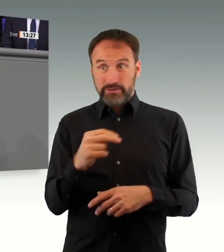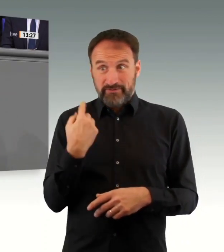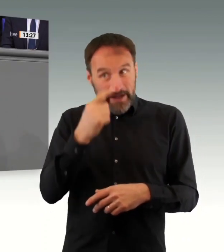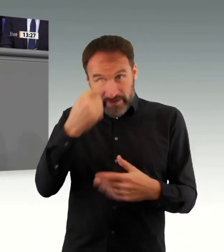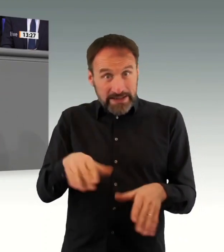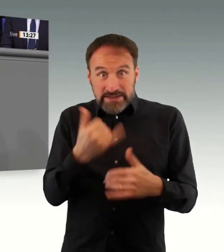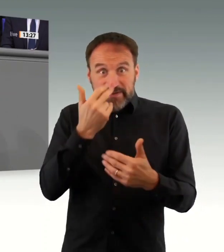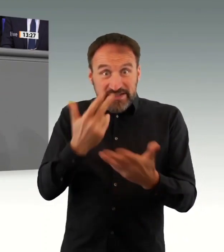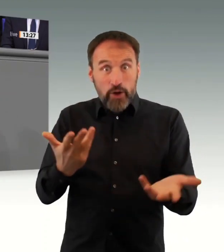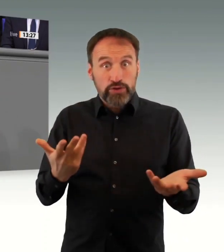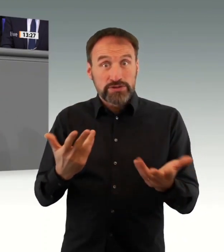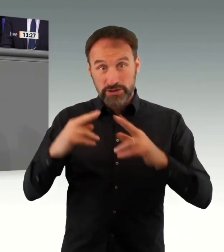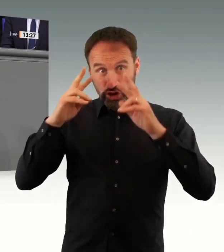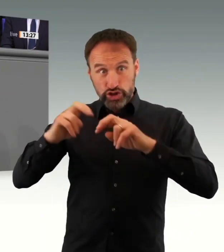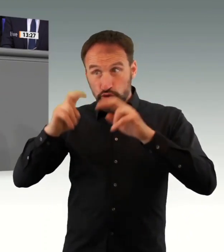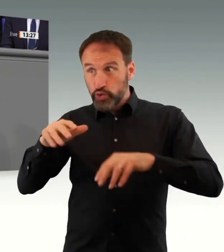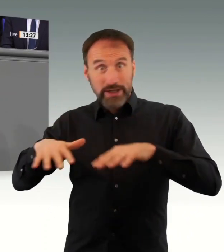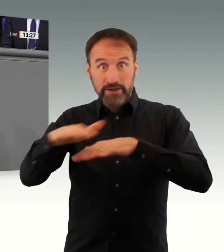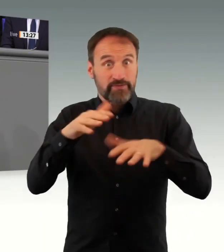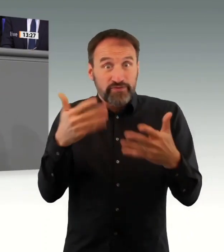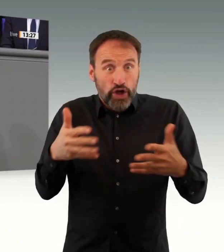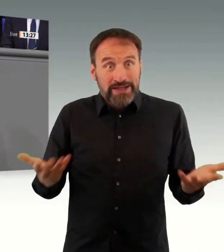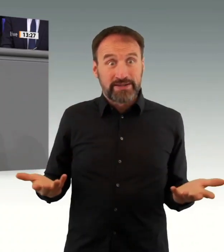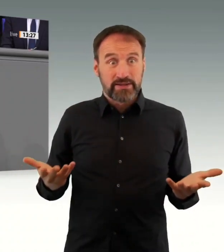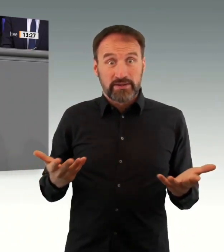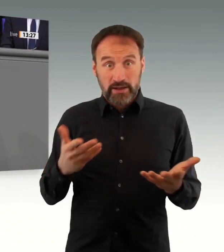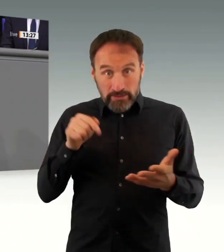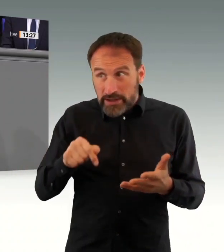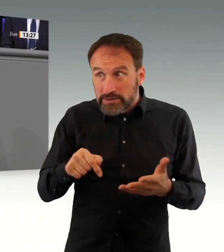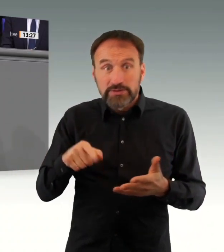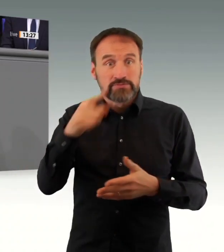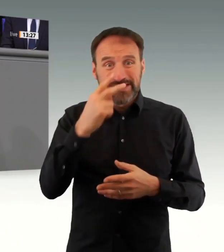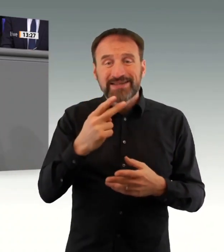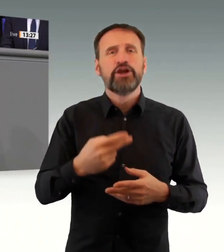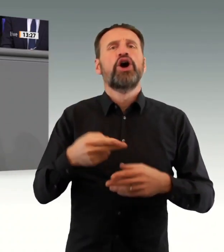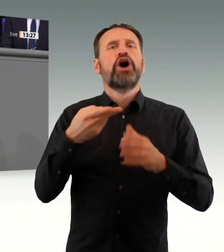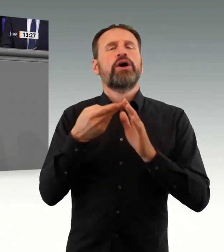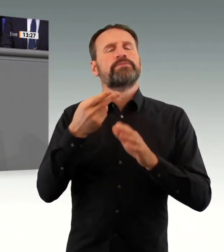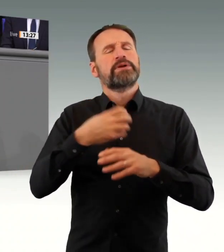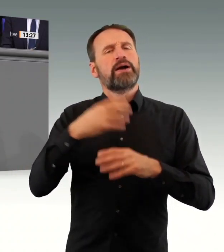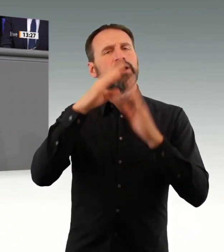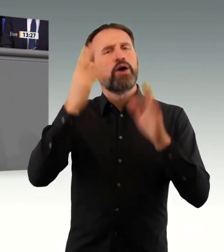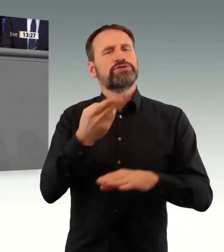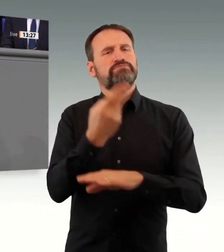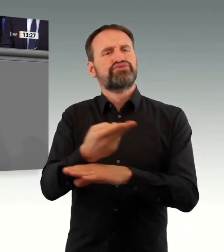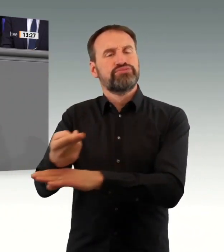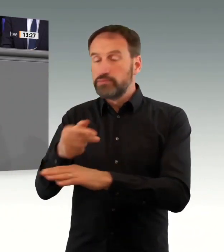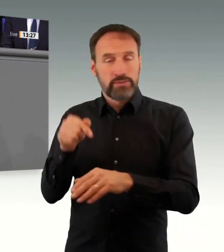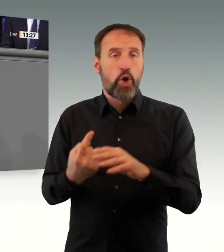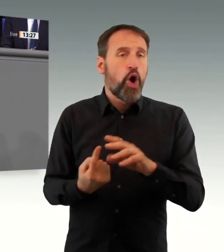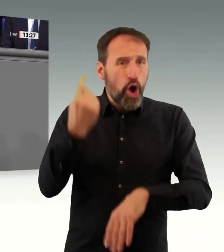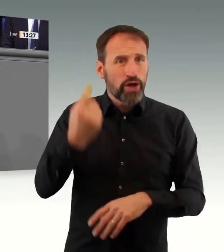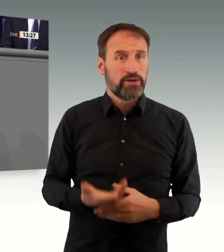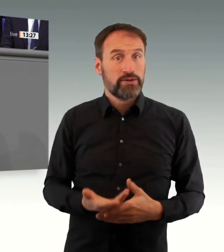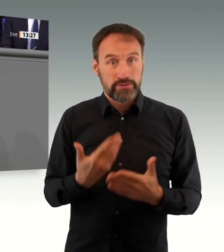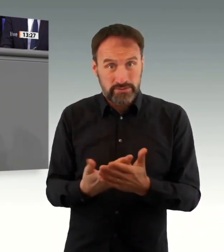Das, was Sie uns jetzt hier als Rechtsgrundlage geben, das schließt einen Lockdown aus, weil das nämlich nicht mehr möglich sein wird. Und deswegen finde